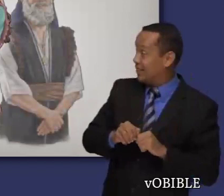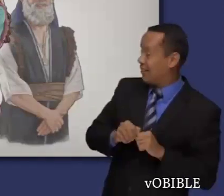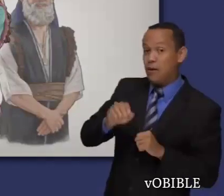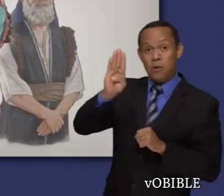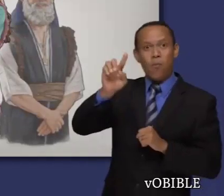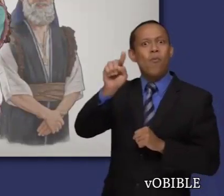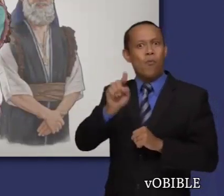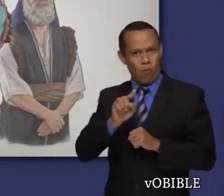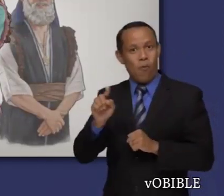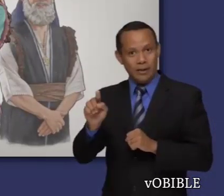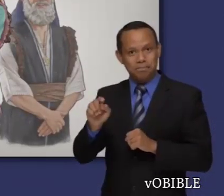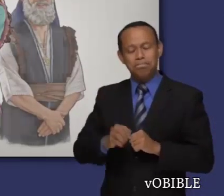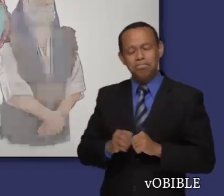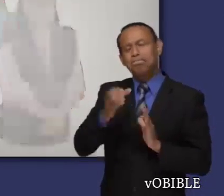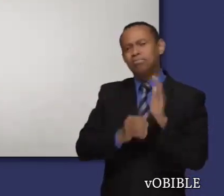y Boaz.